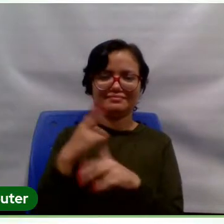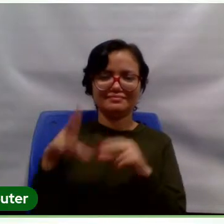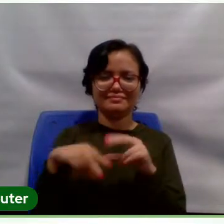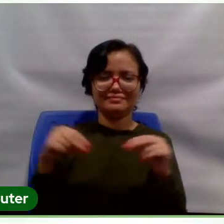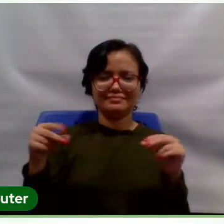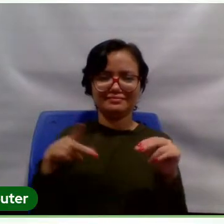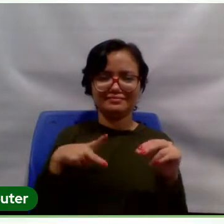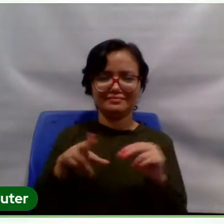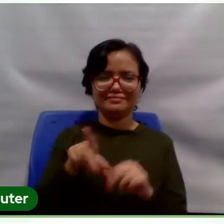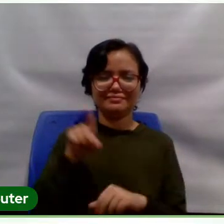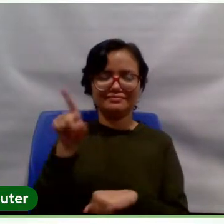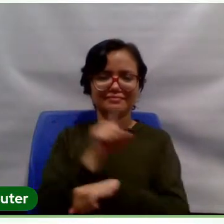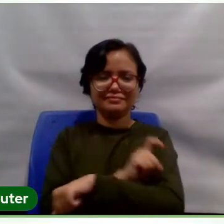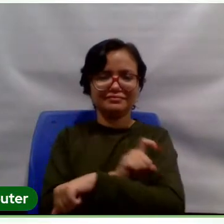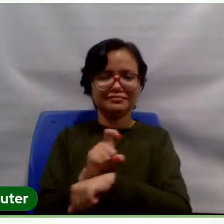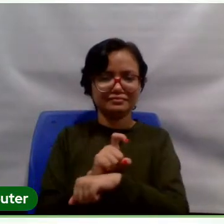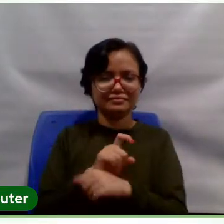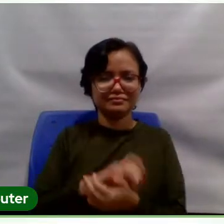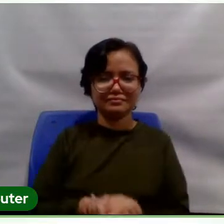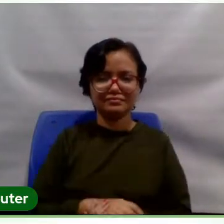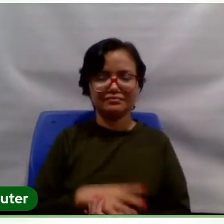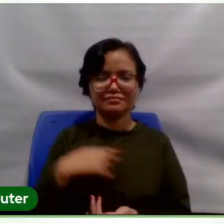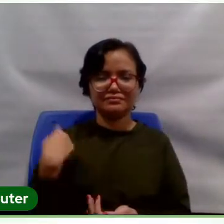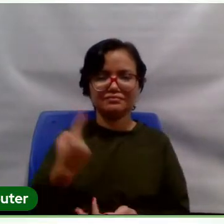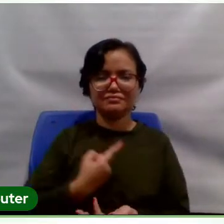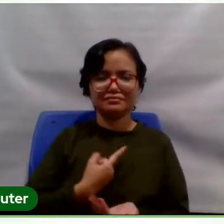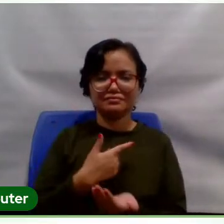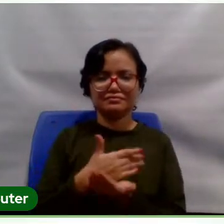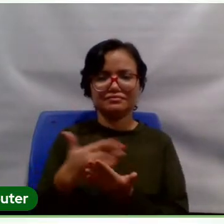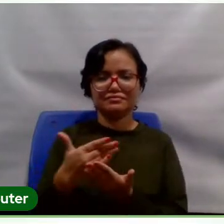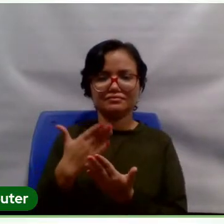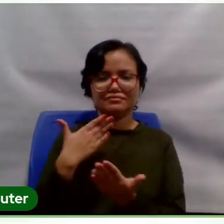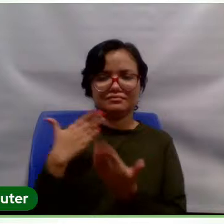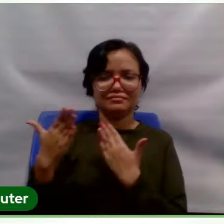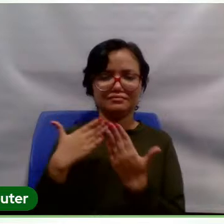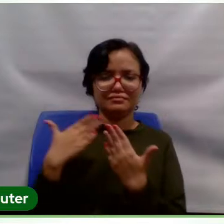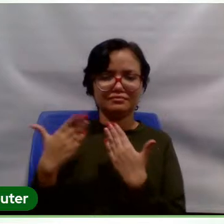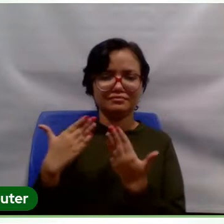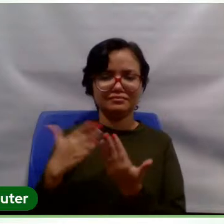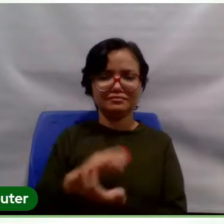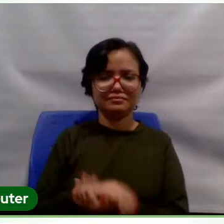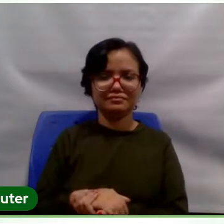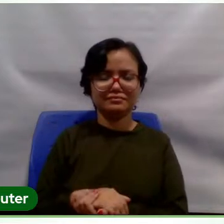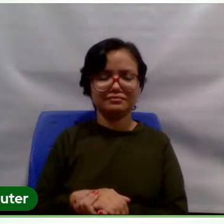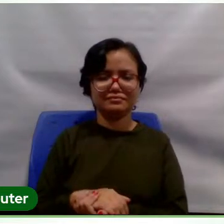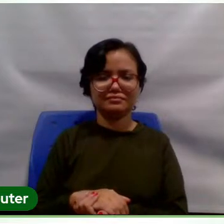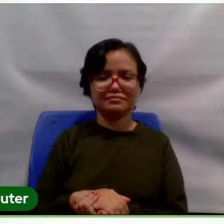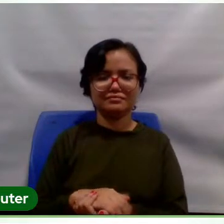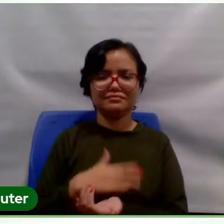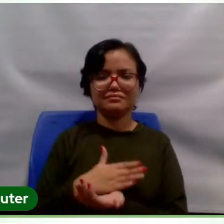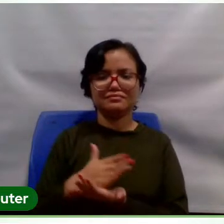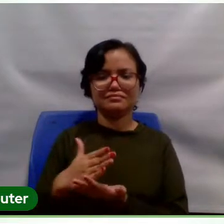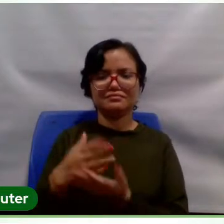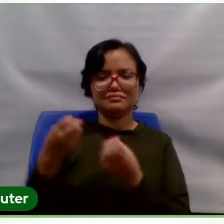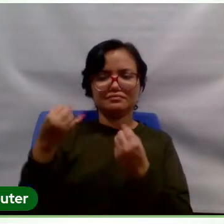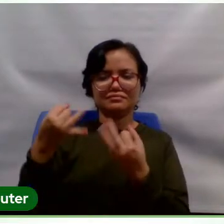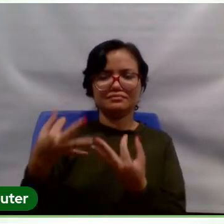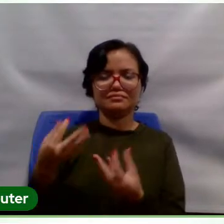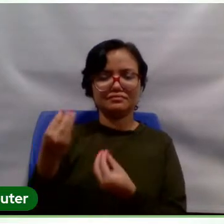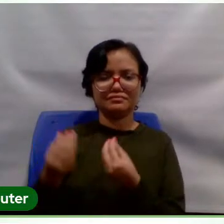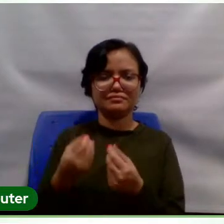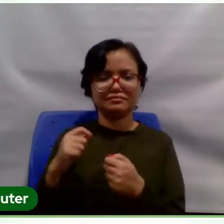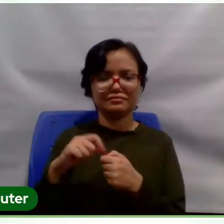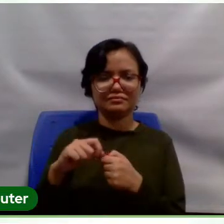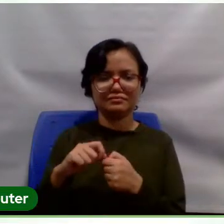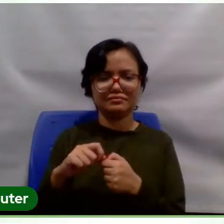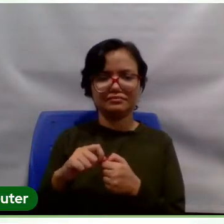Está me devendo. E aí nós começamos a conversar, começamos a conversar, eu comecei a dizer para o Bruno como é que eu tinha feito, como